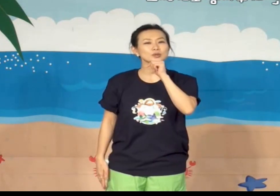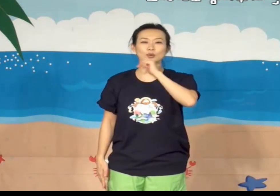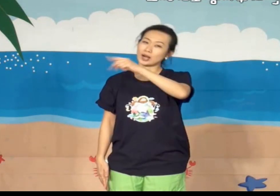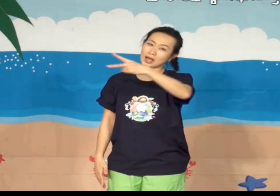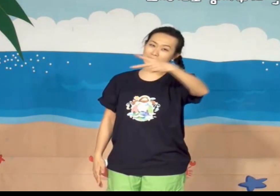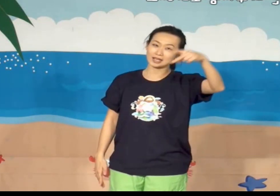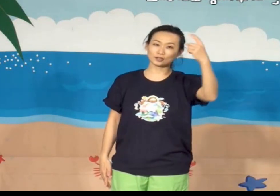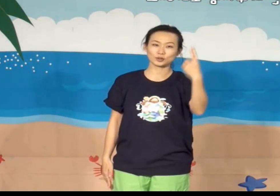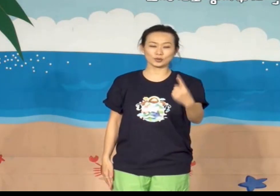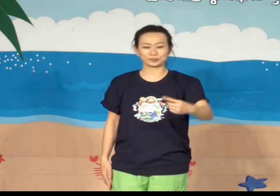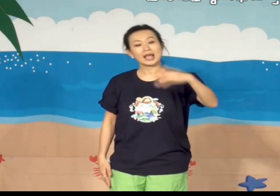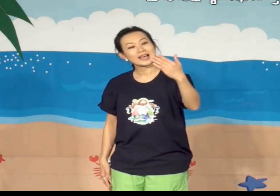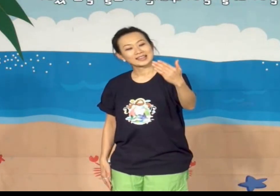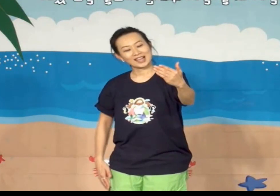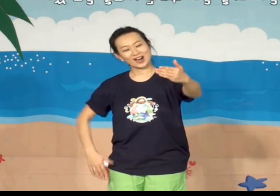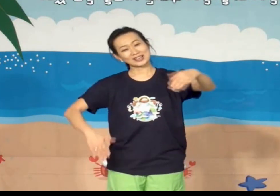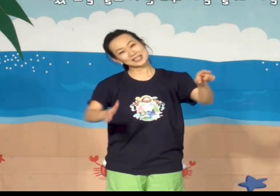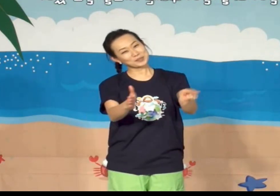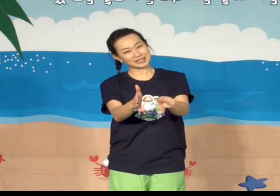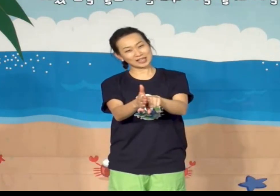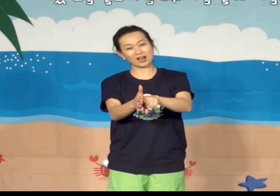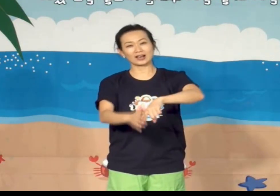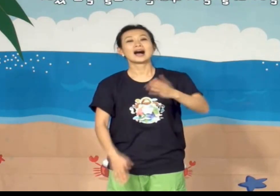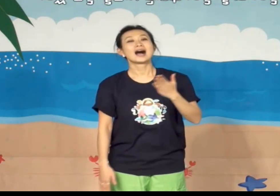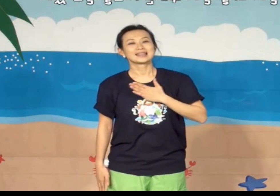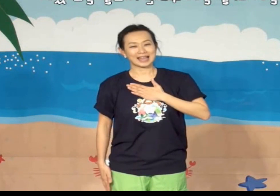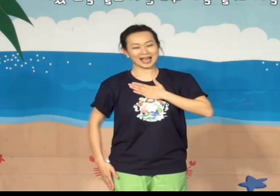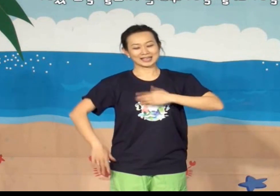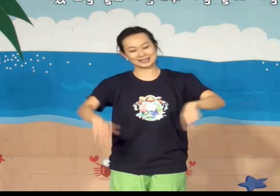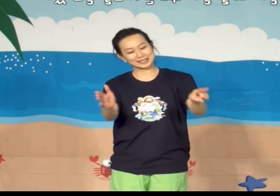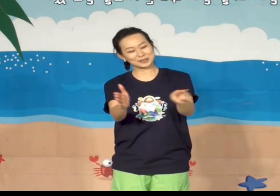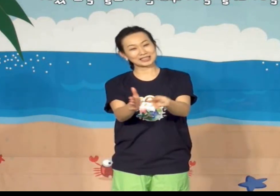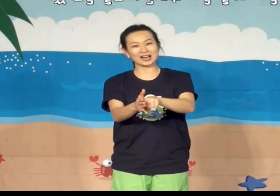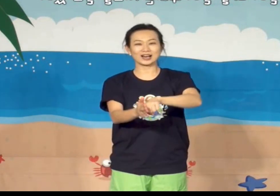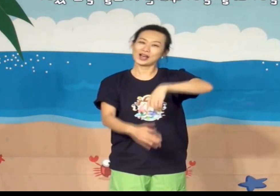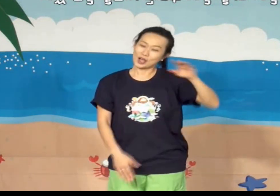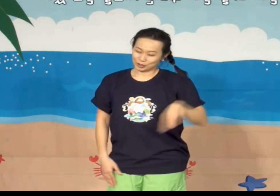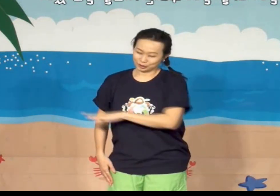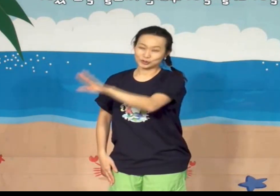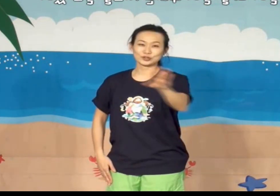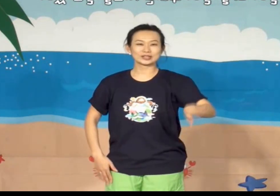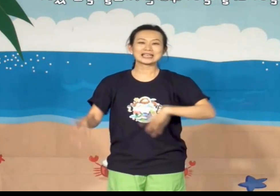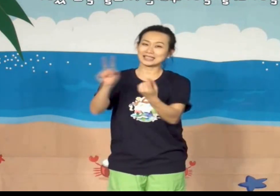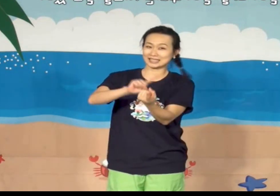초라해도 너를 믿어 나를 믿어 우리는